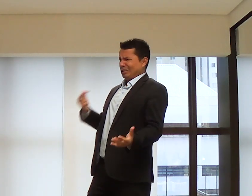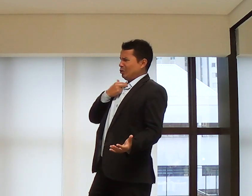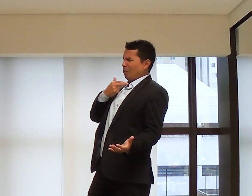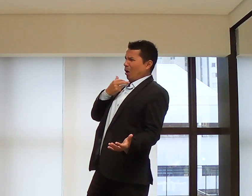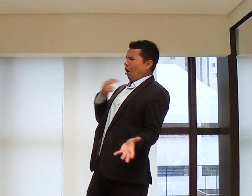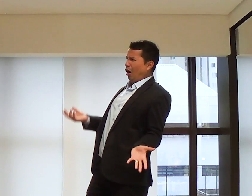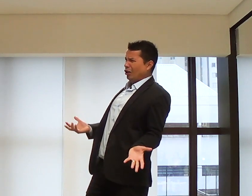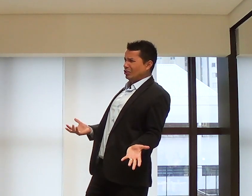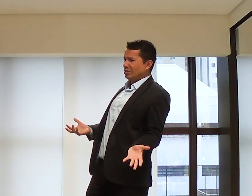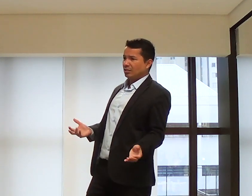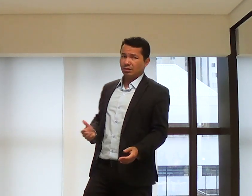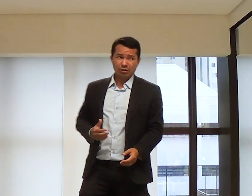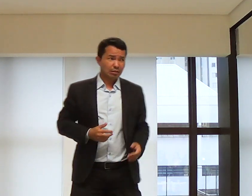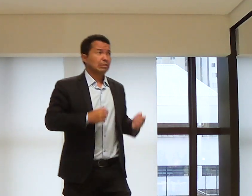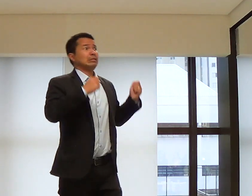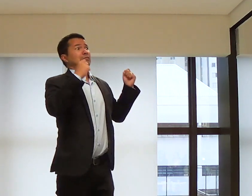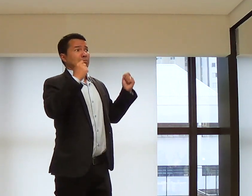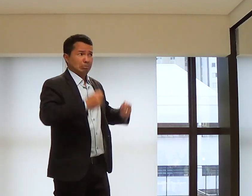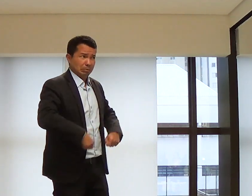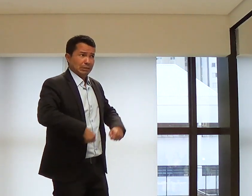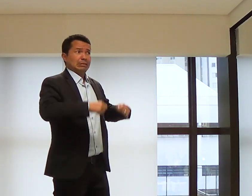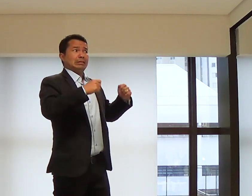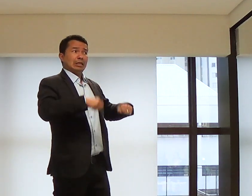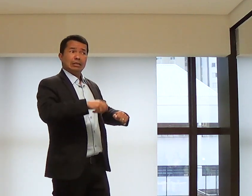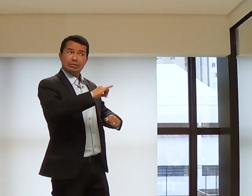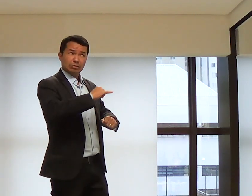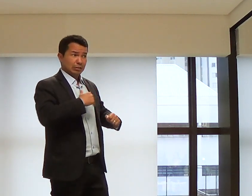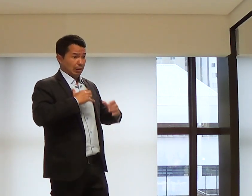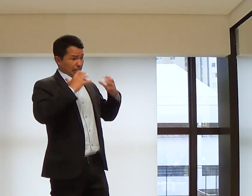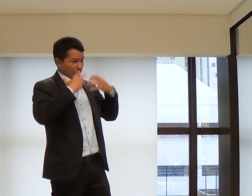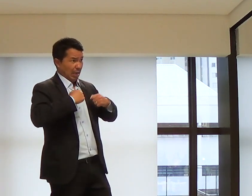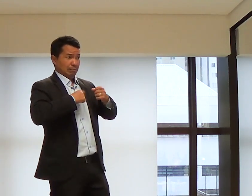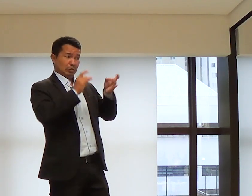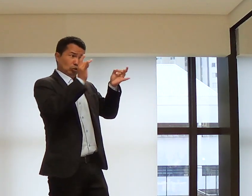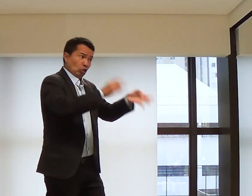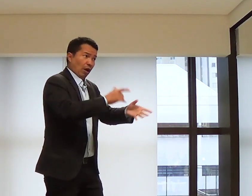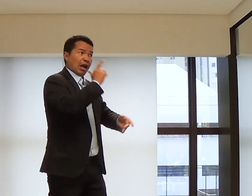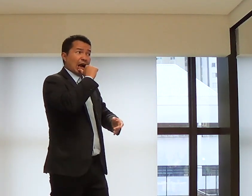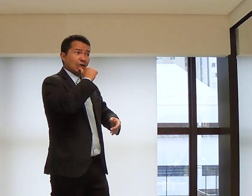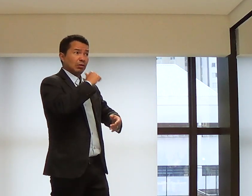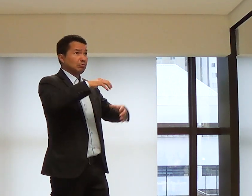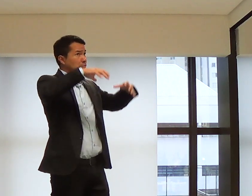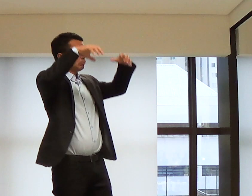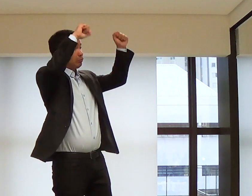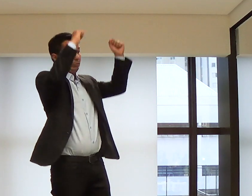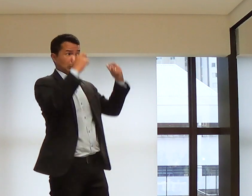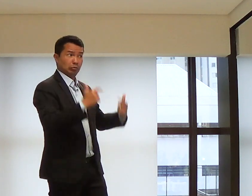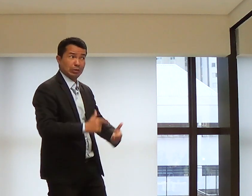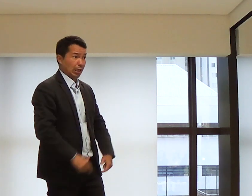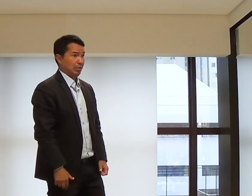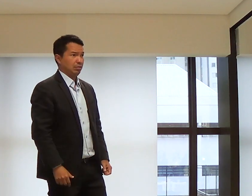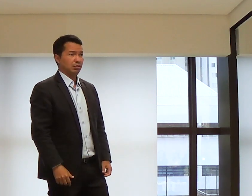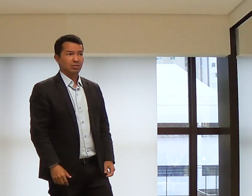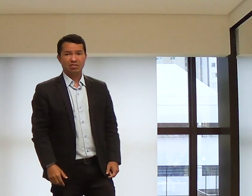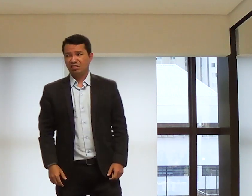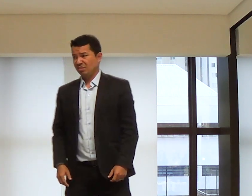Vocês precisam me lançar ao mar. E eles falam, não podemos fazer isso. Não, mas é a única alternativa, para que vocês